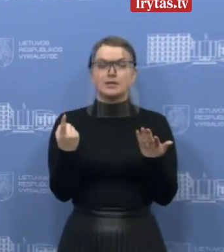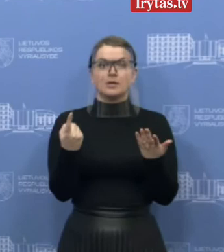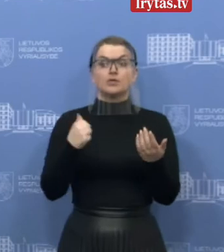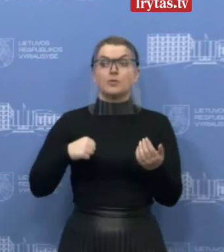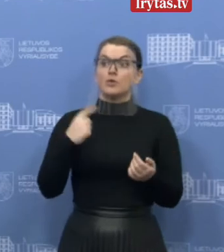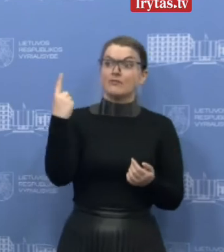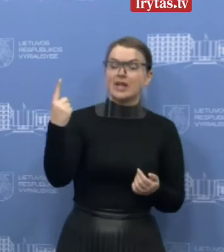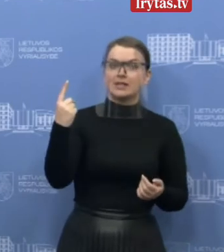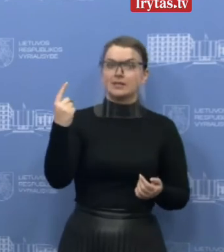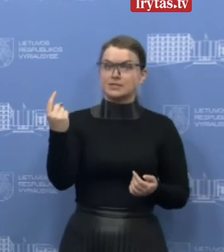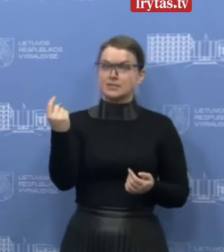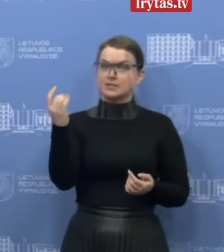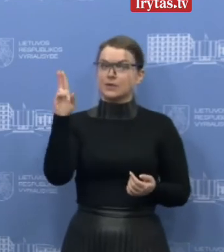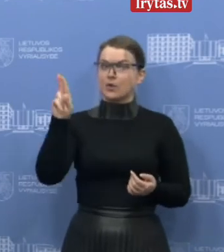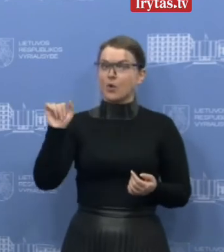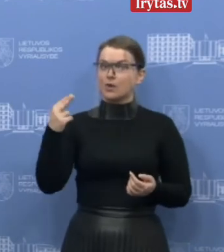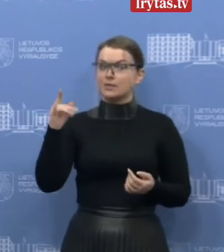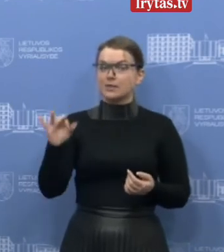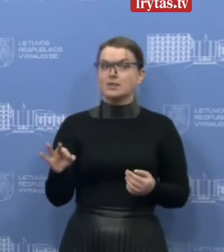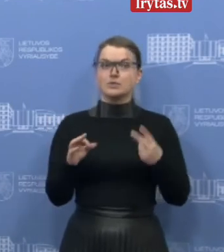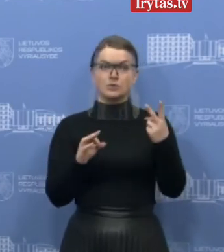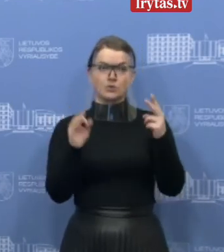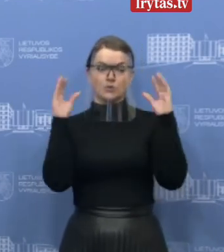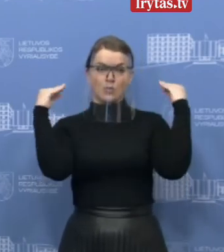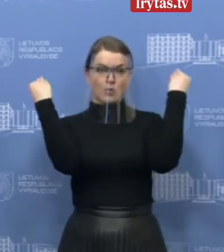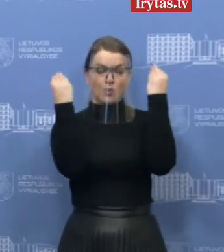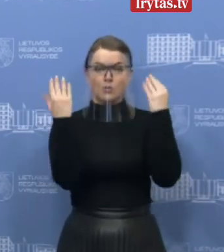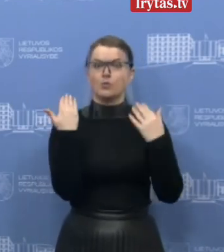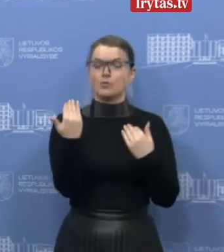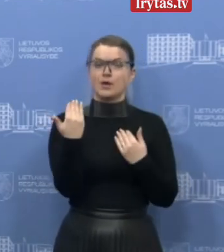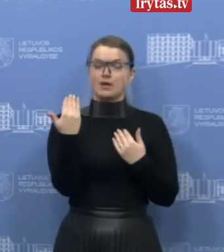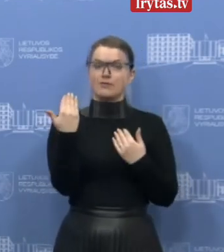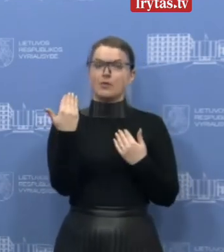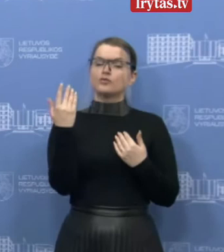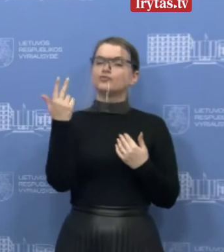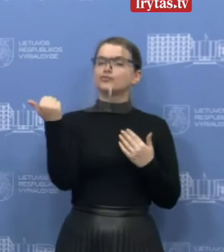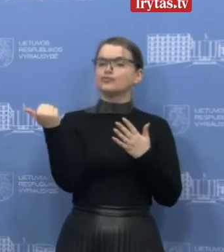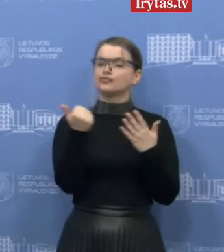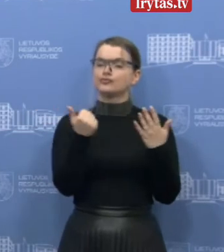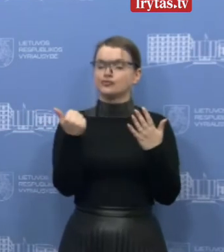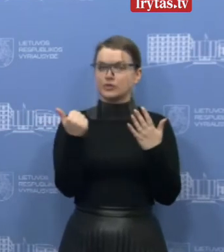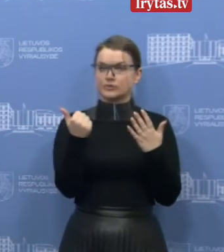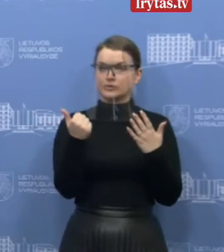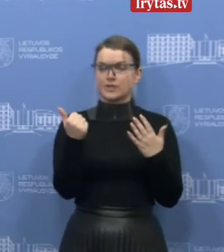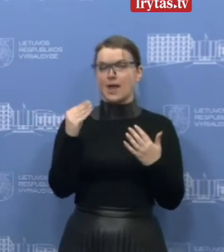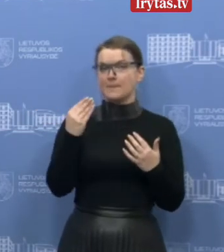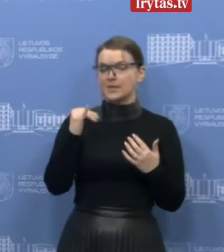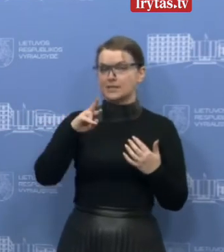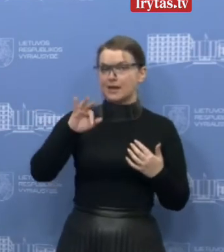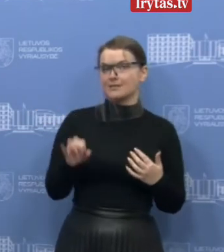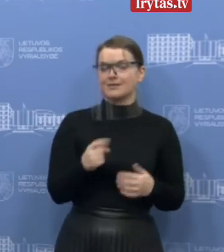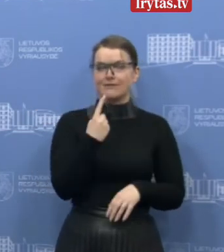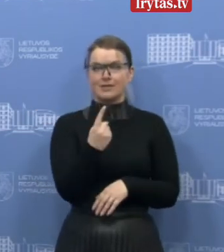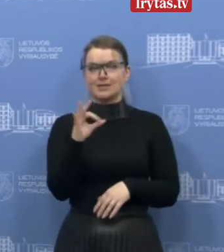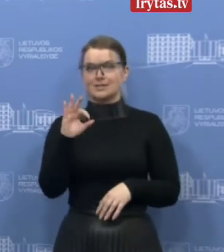pilietis Kongė, vienas Kolumbijoje, šeši jungtinės Arabų Emiratuose, vienas Senegalė, net aštuoni